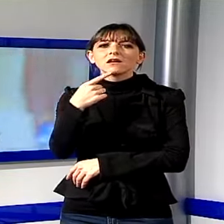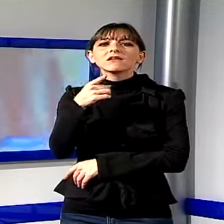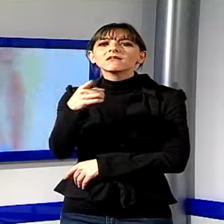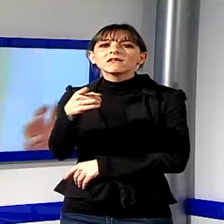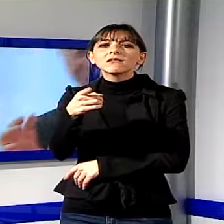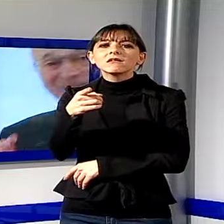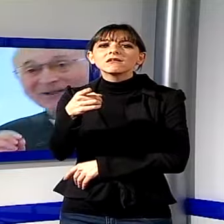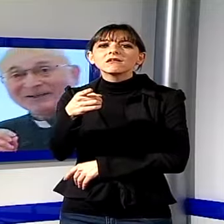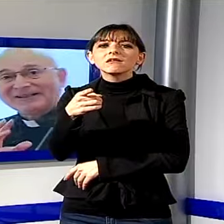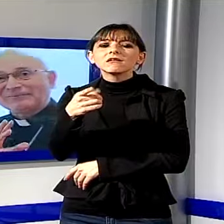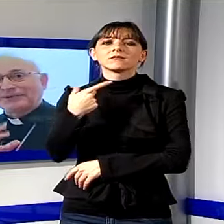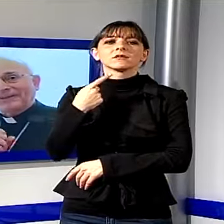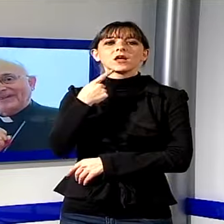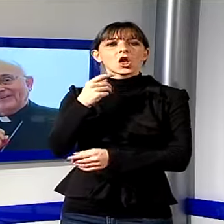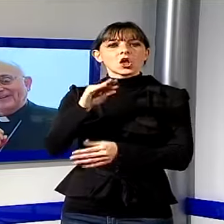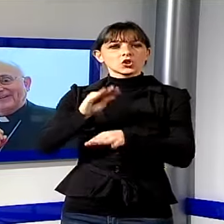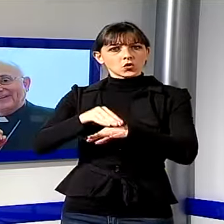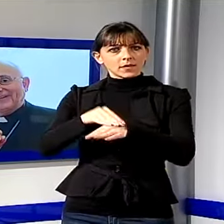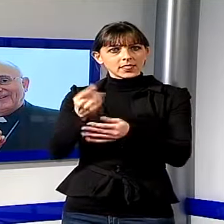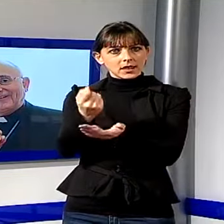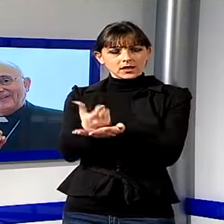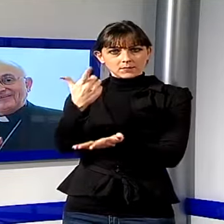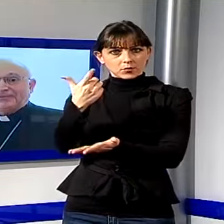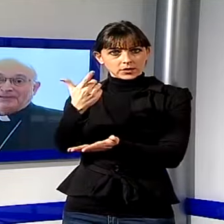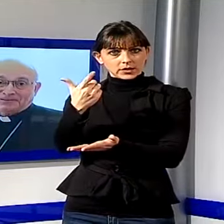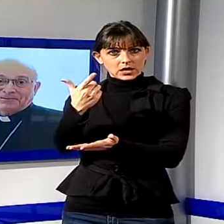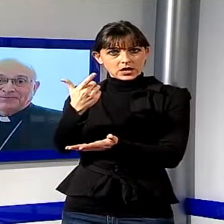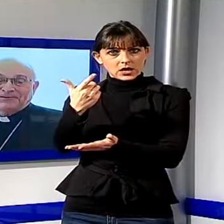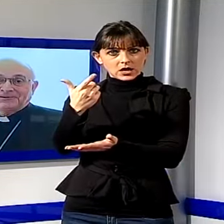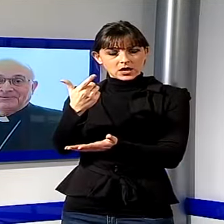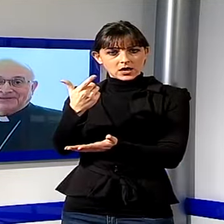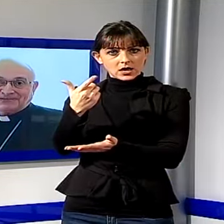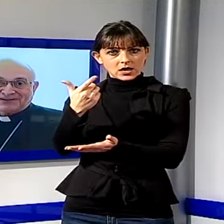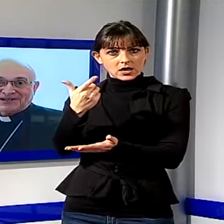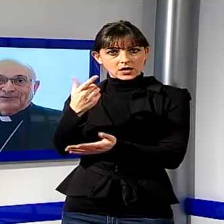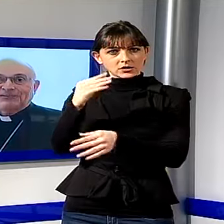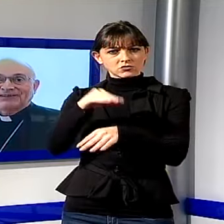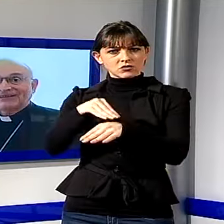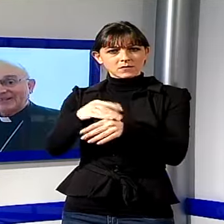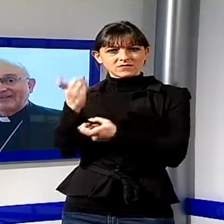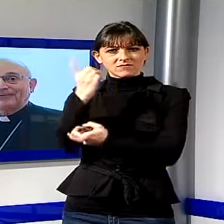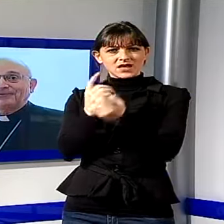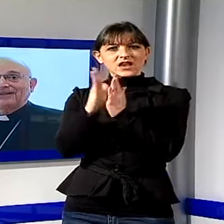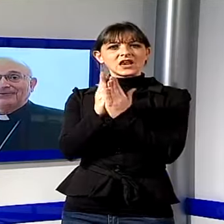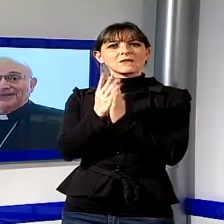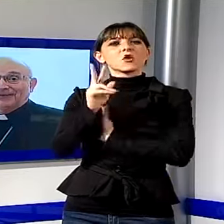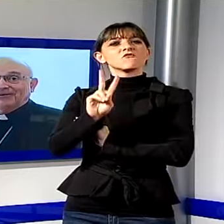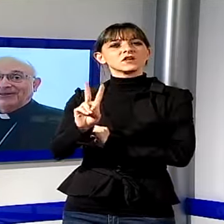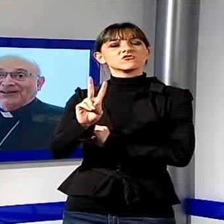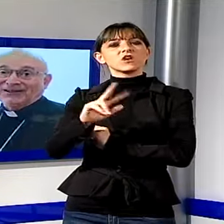nostro prossimo. È una domanda importante. Ce la poniamo proprio dal Vangelo, in questa terza domenica del vento che